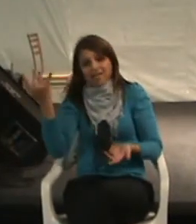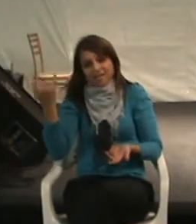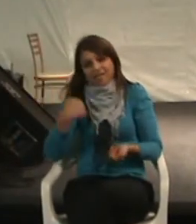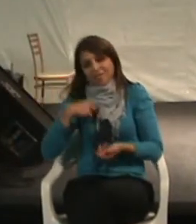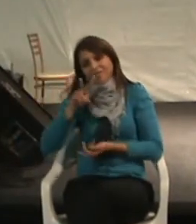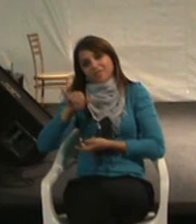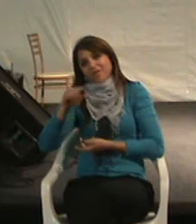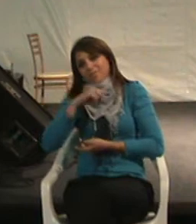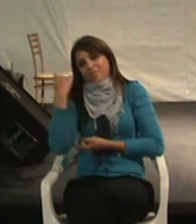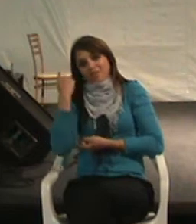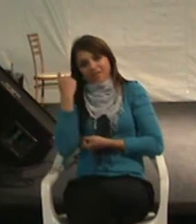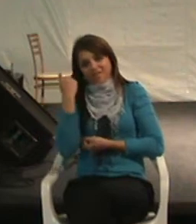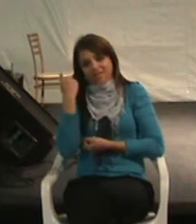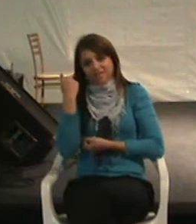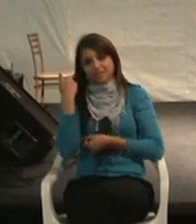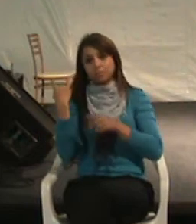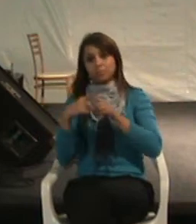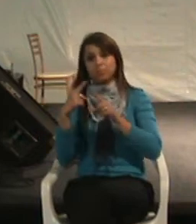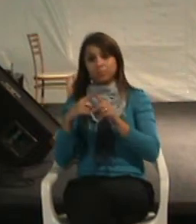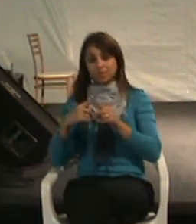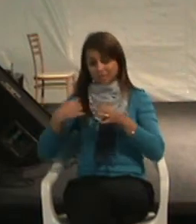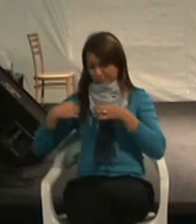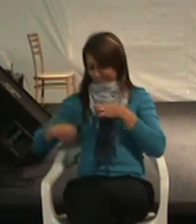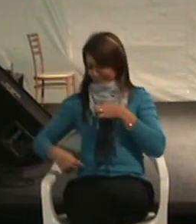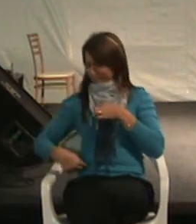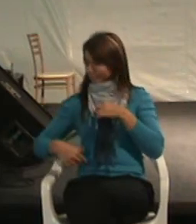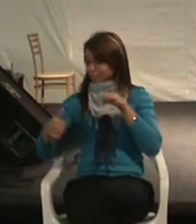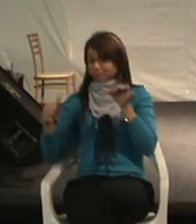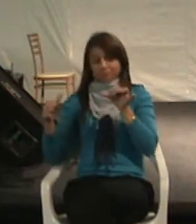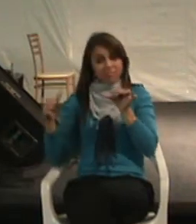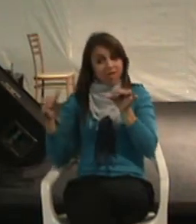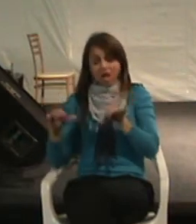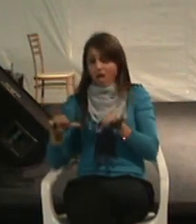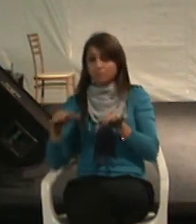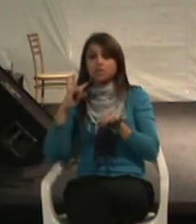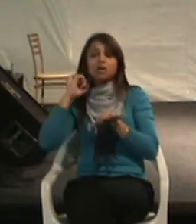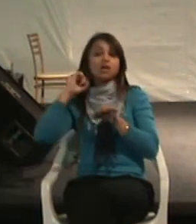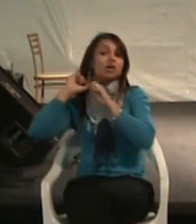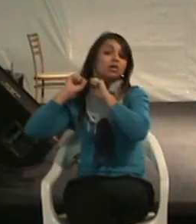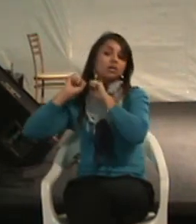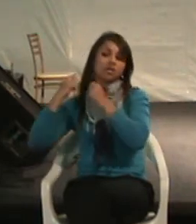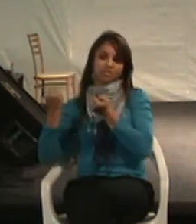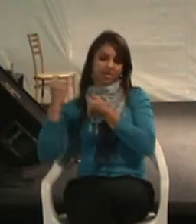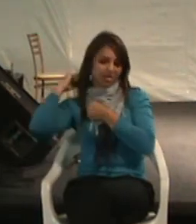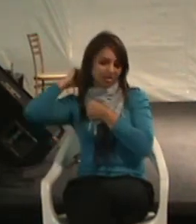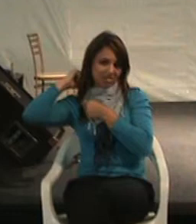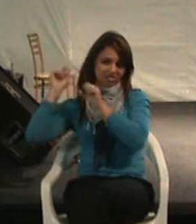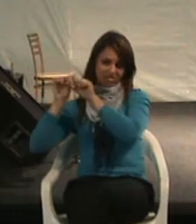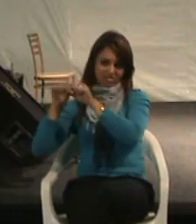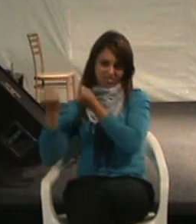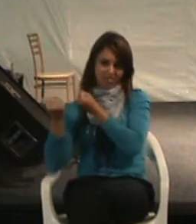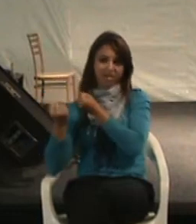Por causa da minha, da altura da minha lesão, no meu acidente. Quebrei o pescoço no acidente.